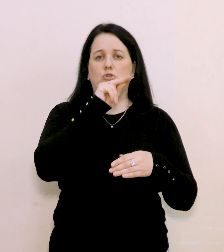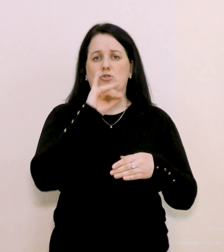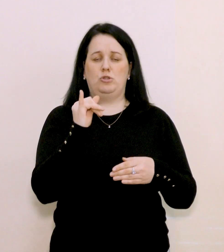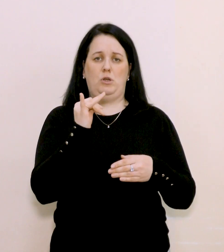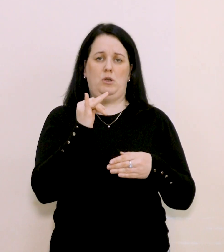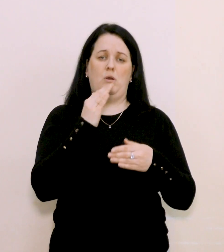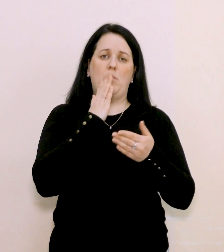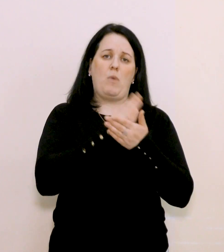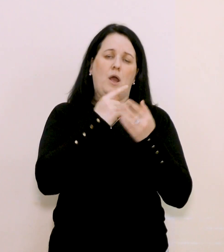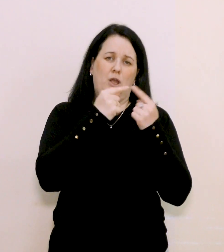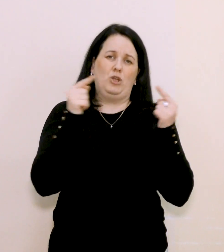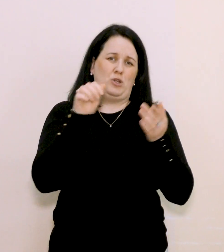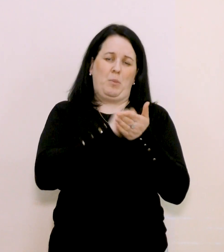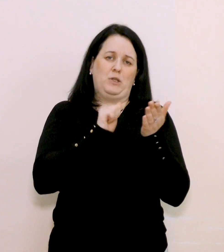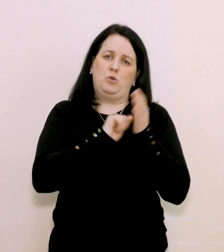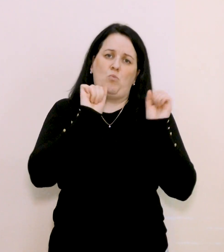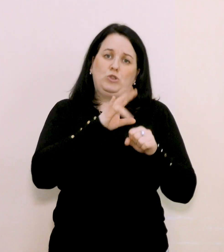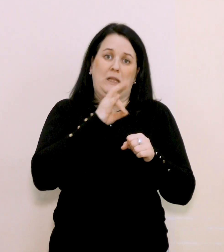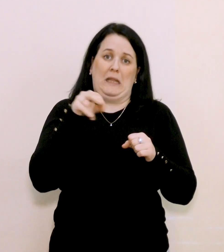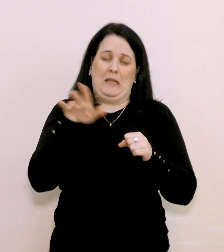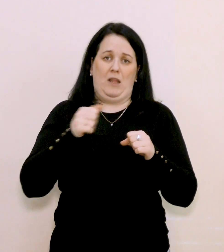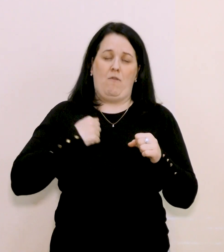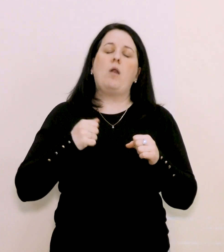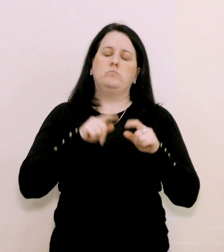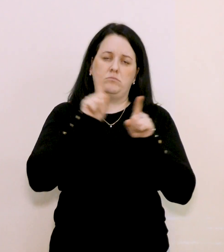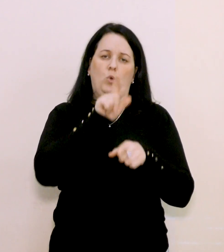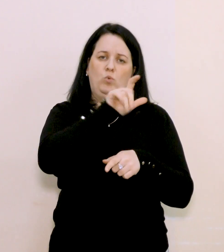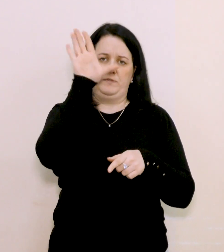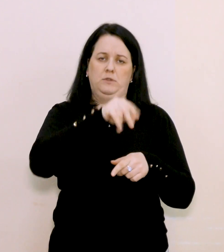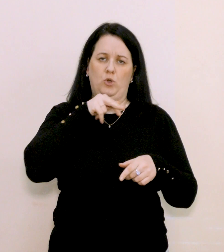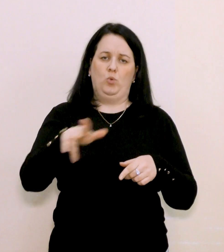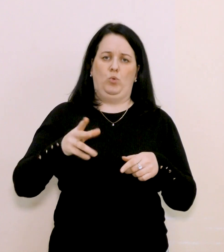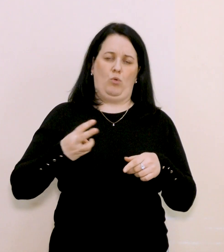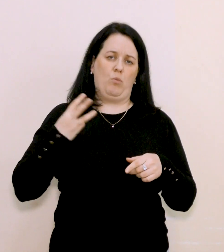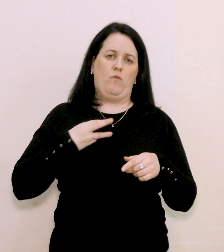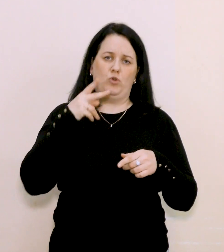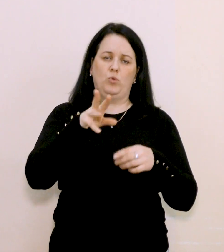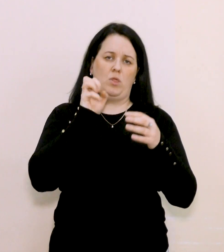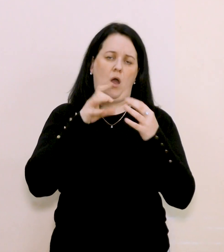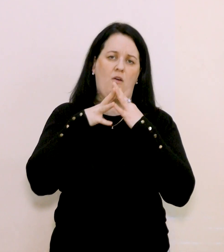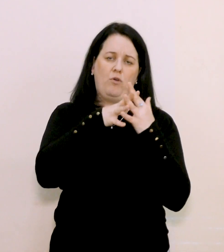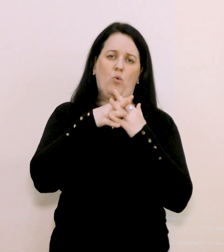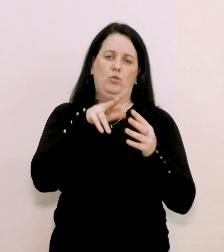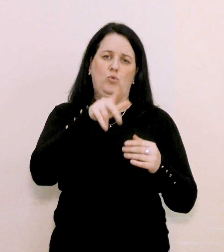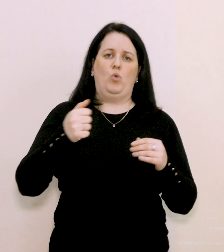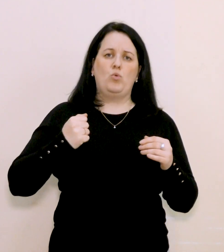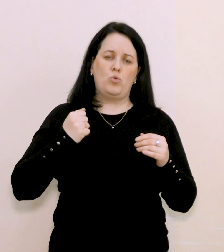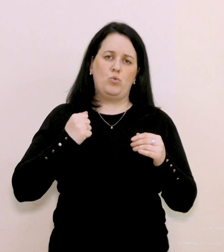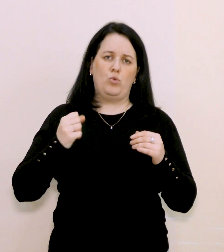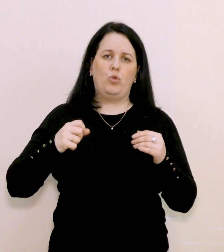скажімо, має інші причини. Але люди йдуть добровольцями, йдуть на фронт, йдуть у добровольчі батальйони